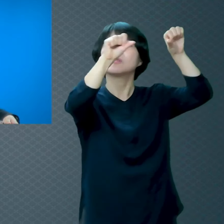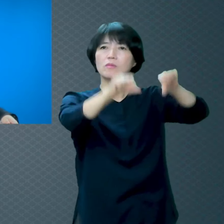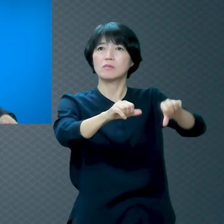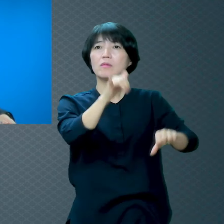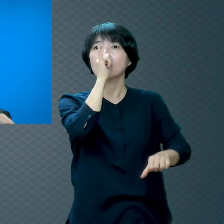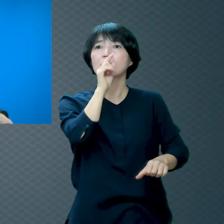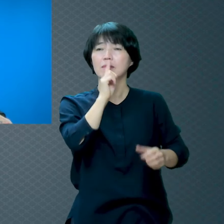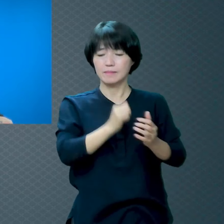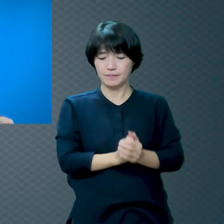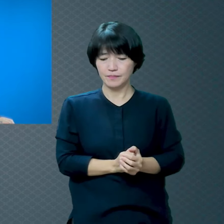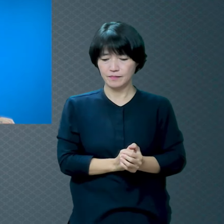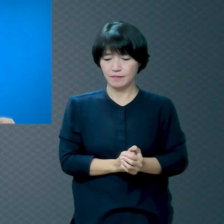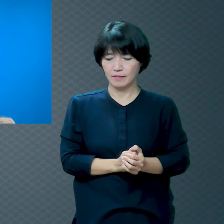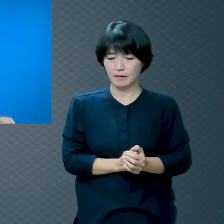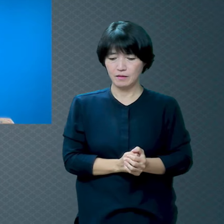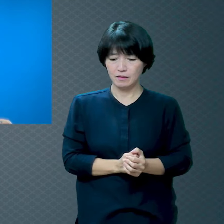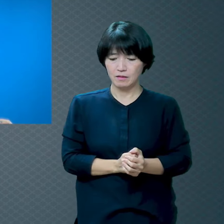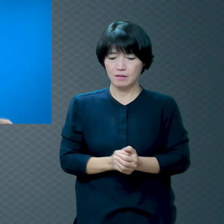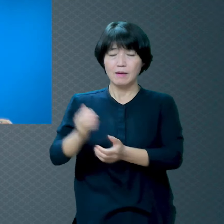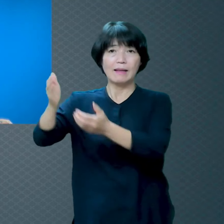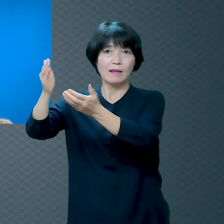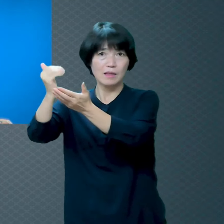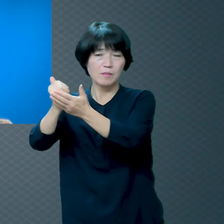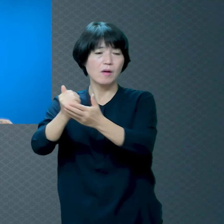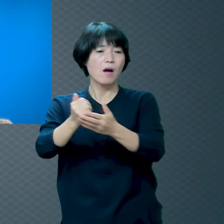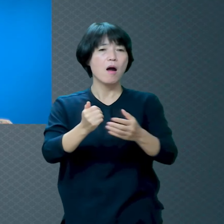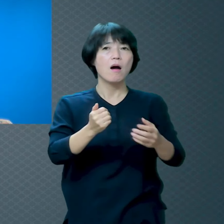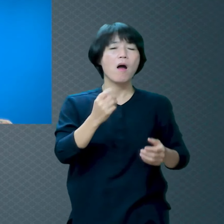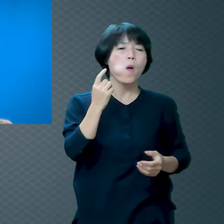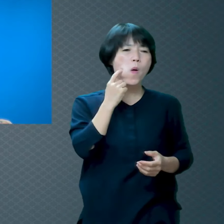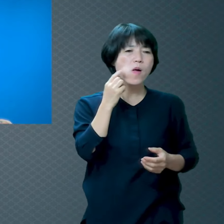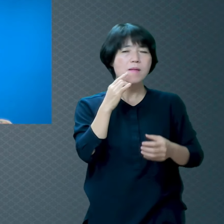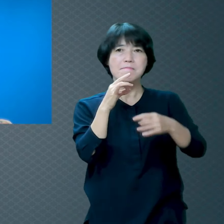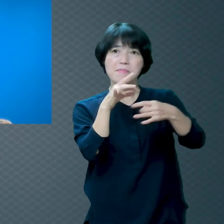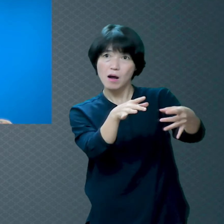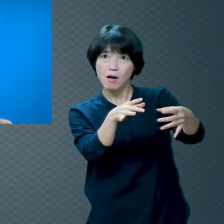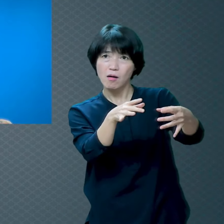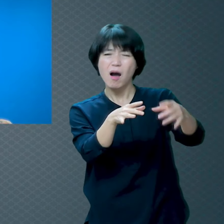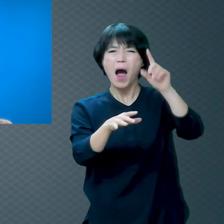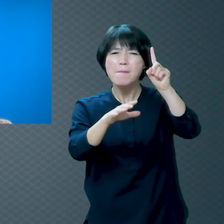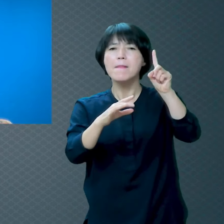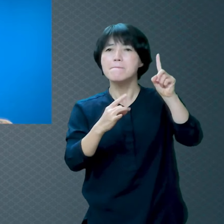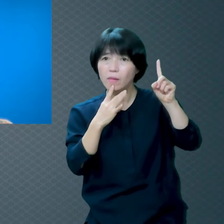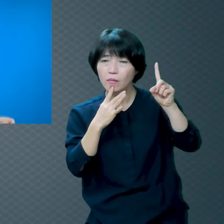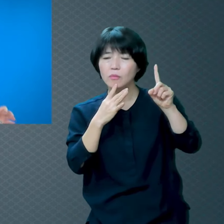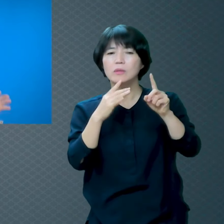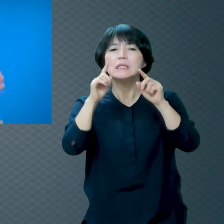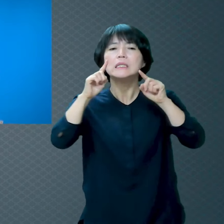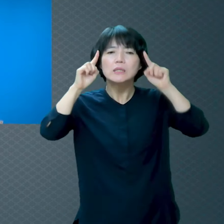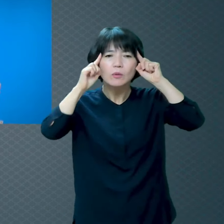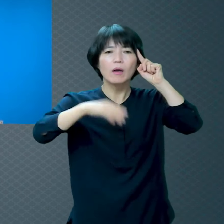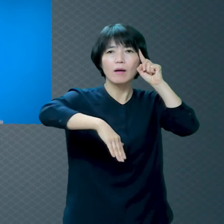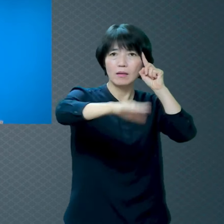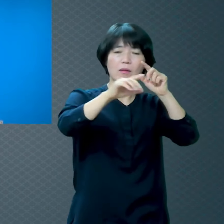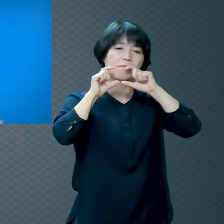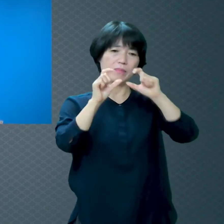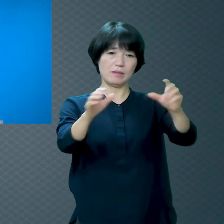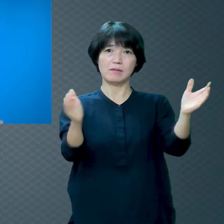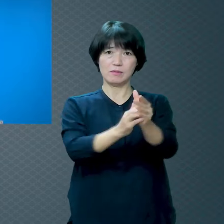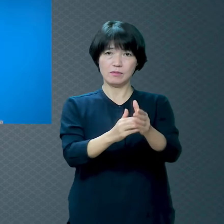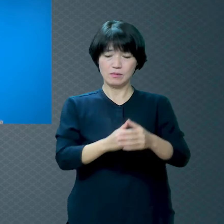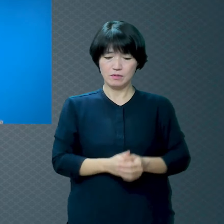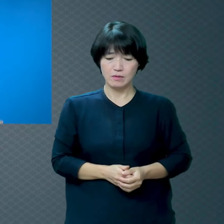그런데 하나님은 거짓말 한 번만 해도 지옥 가는 거예요 그러면 왜 성경에